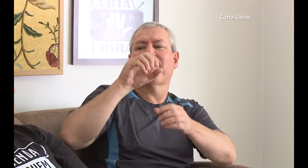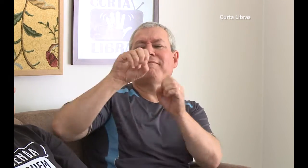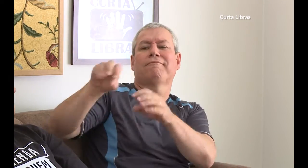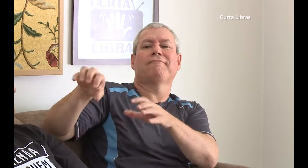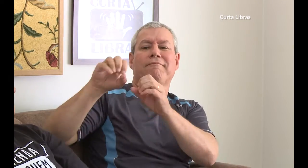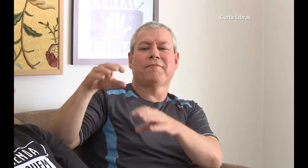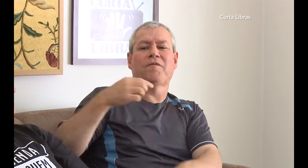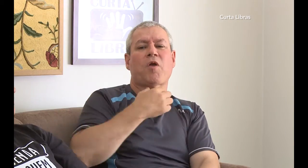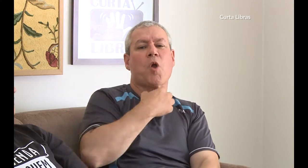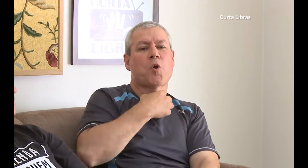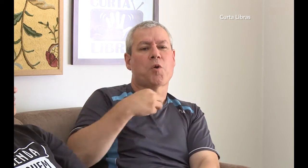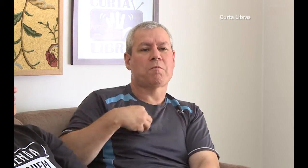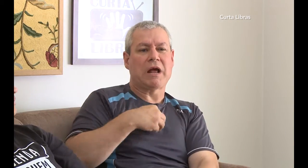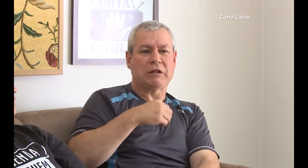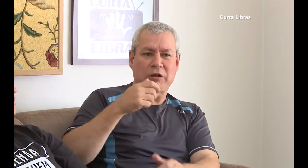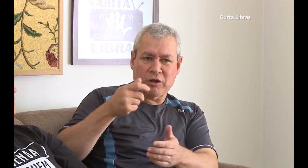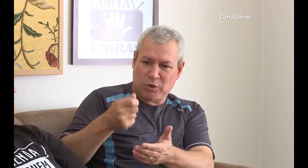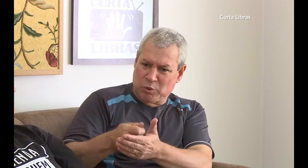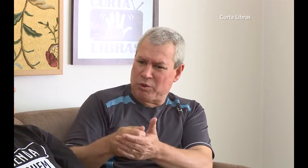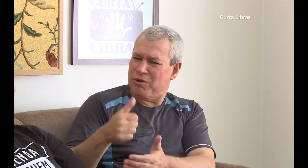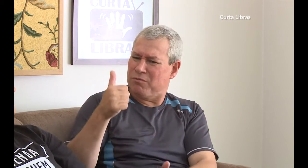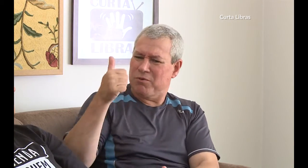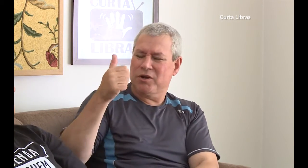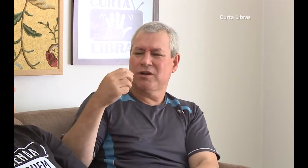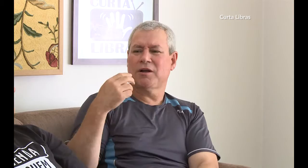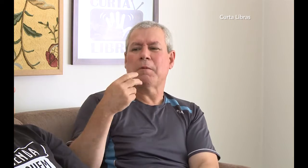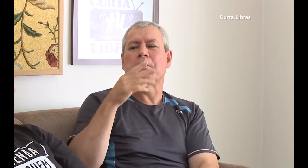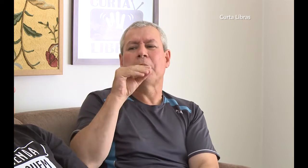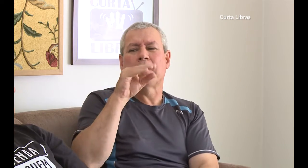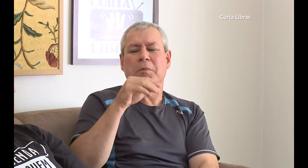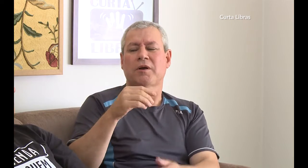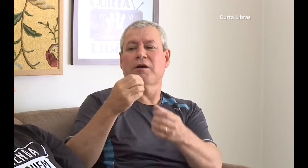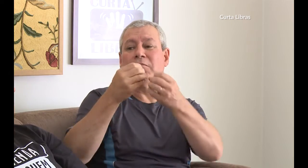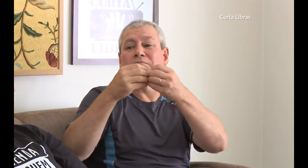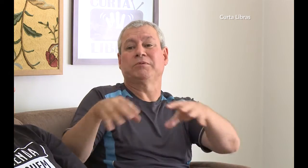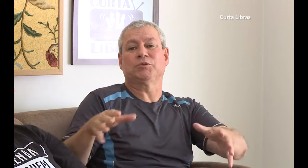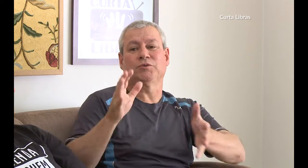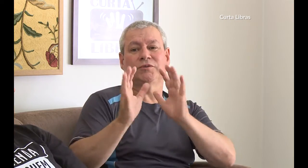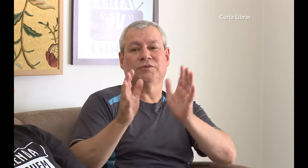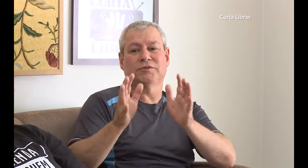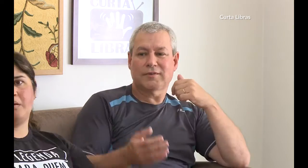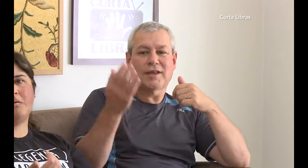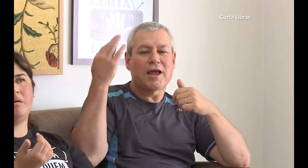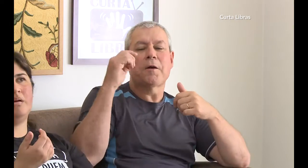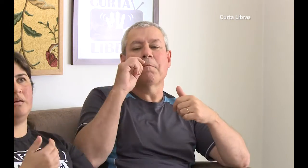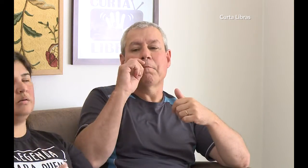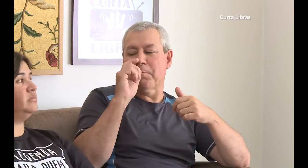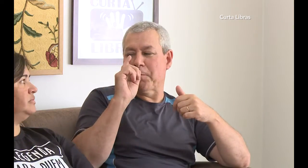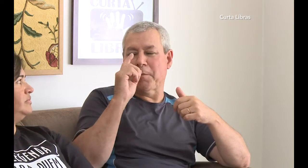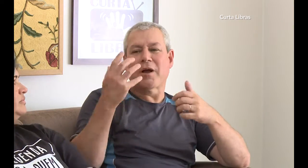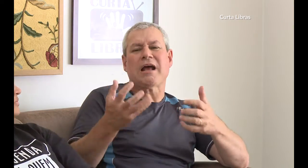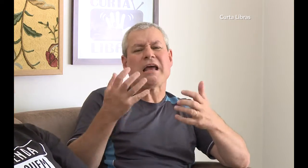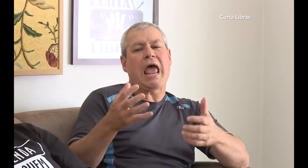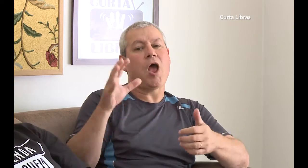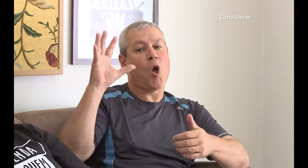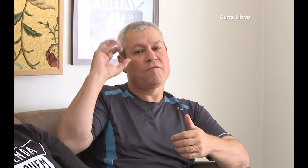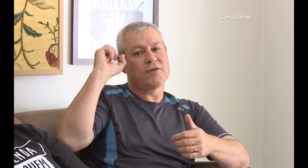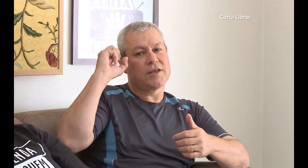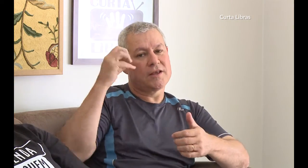a falar, o que prejudicou muito na aprendizagem da língua de sinais. O pai queria muito que nós ouvíssemos, porque era melhor.